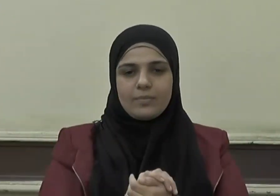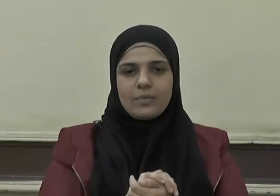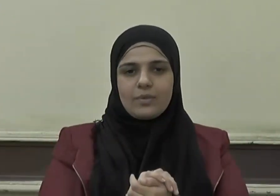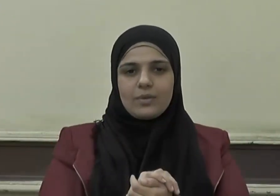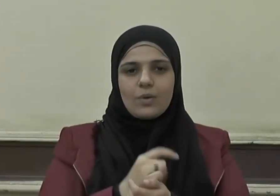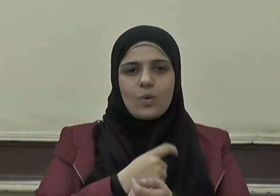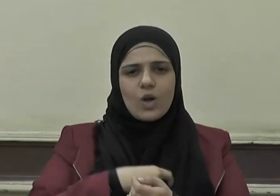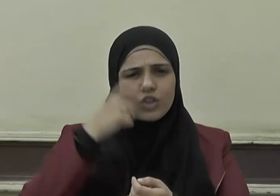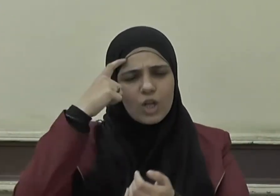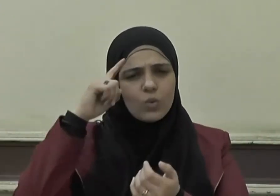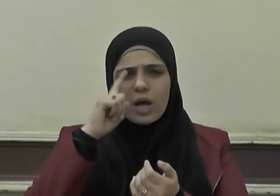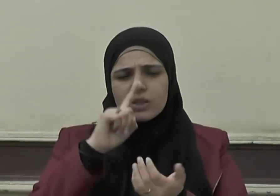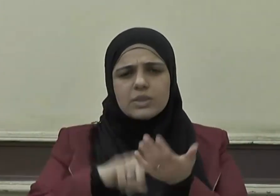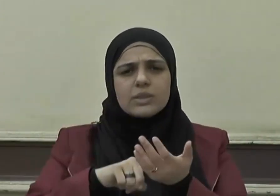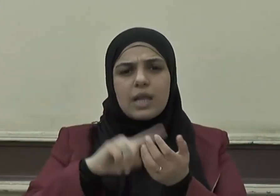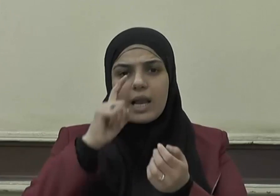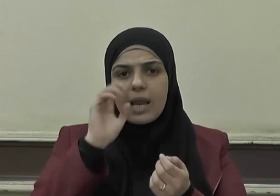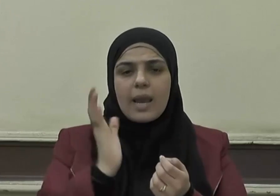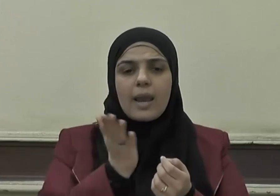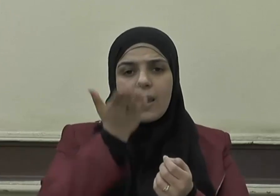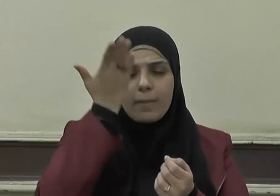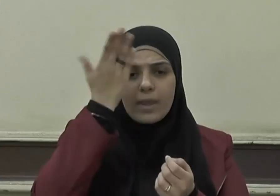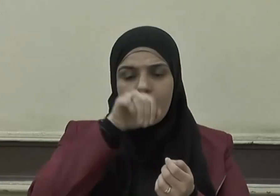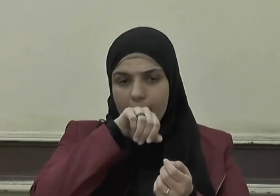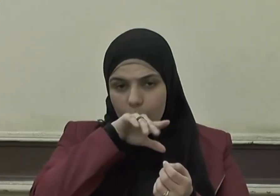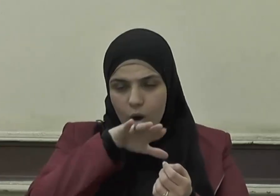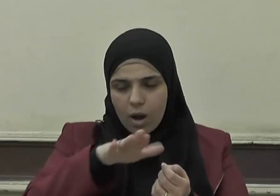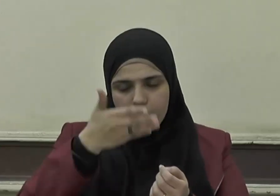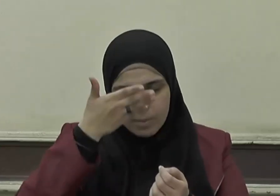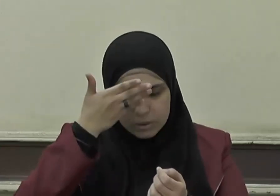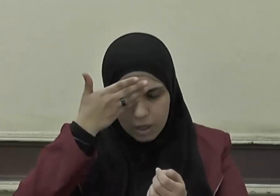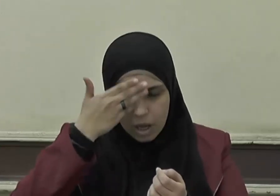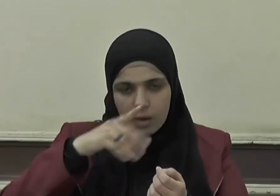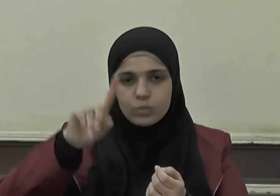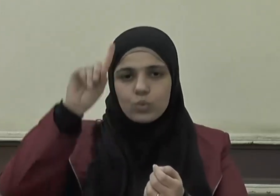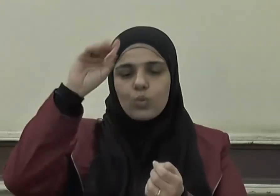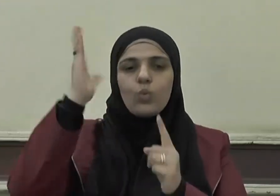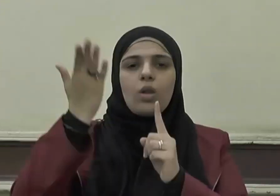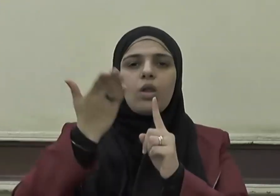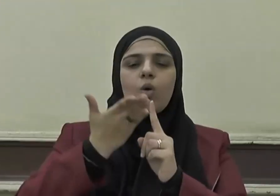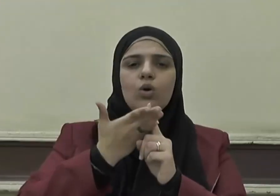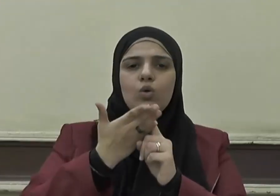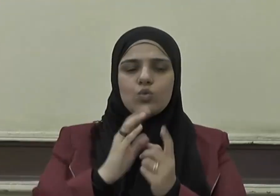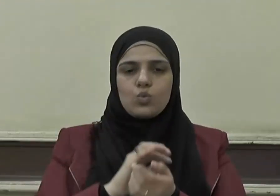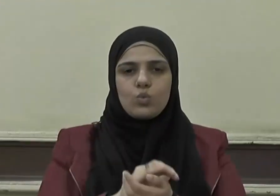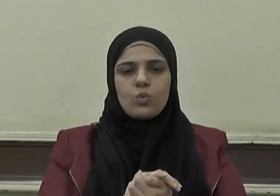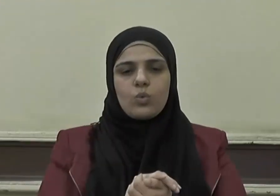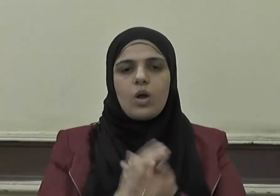وأشهد أن سيدنا ونبينا محمدًا عبده ورسوله